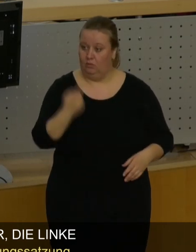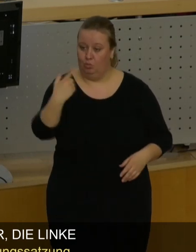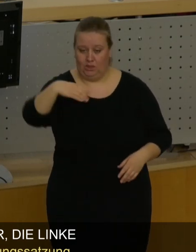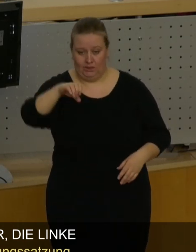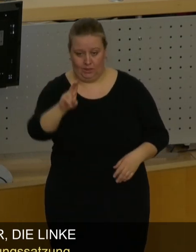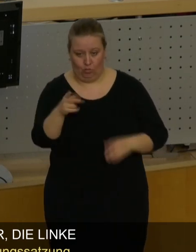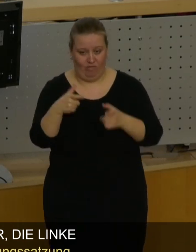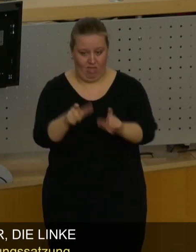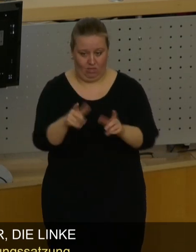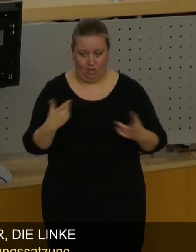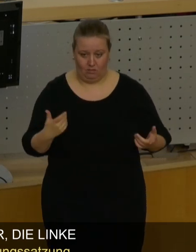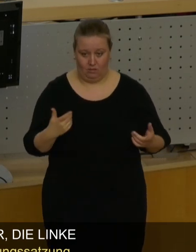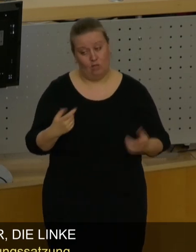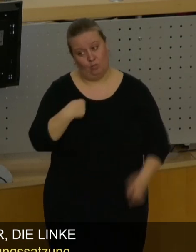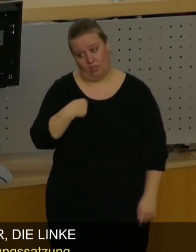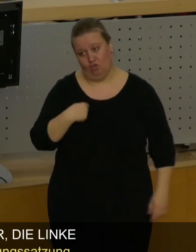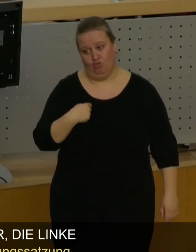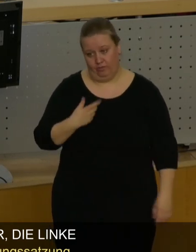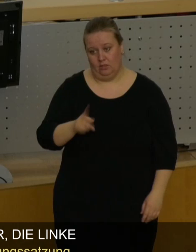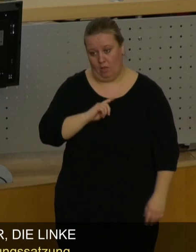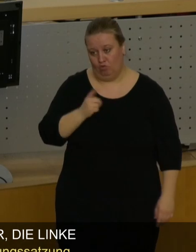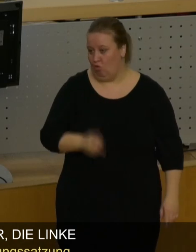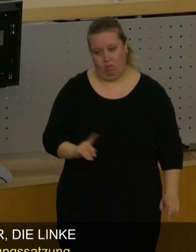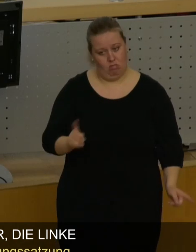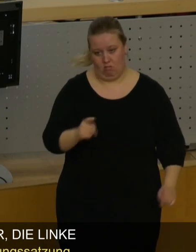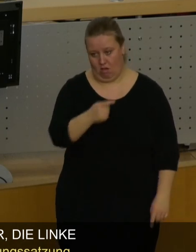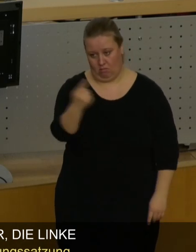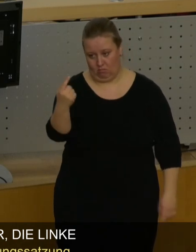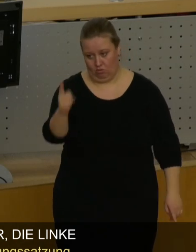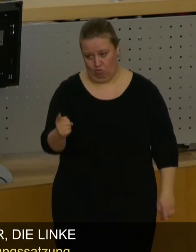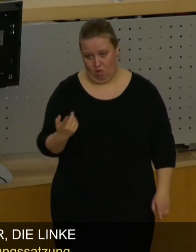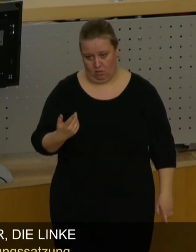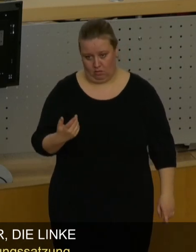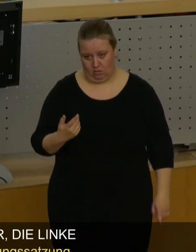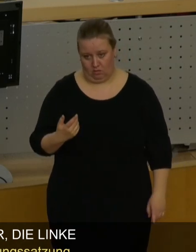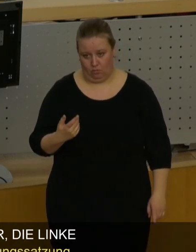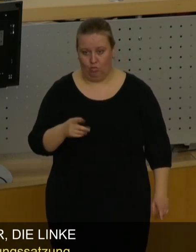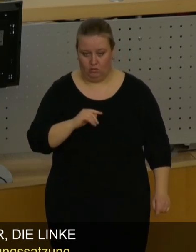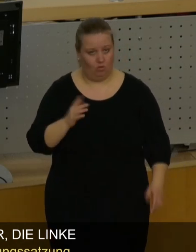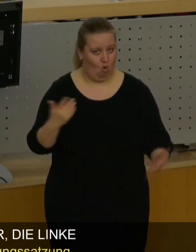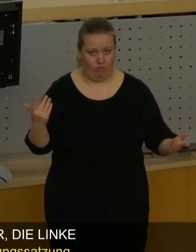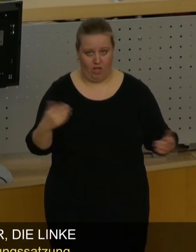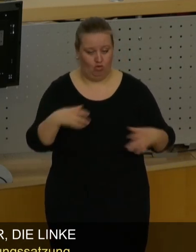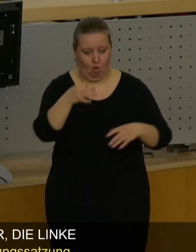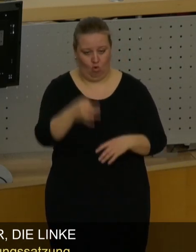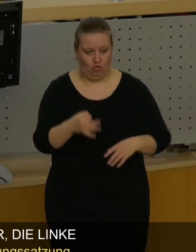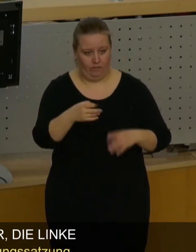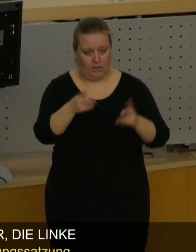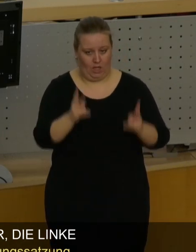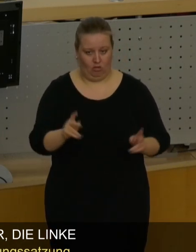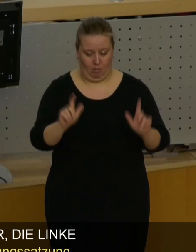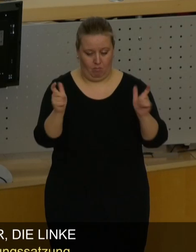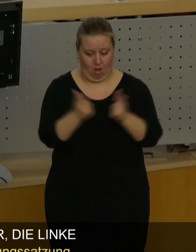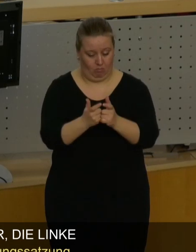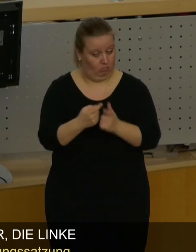die CDU verhindert. Also schieben Sie uns bitte nicht in die Schuhe, dass irgendwelche Ortschaftsrechte